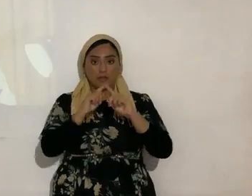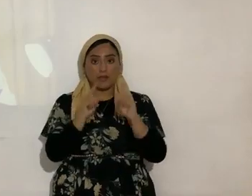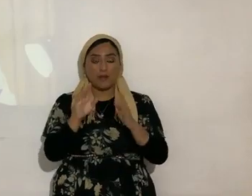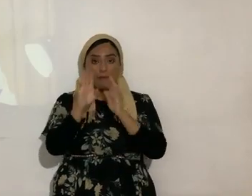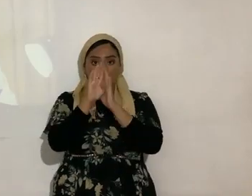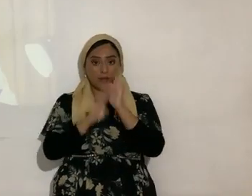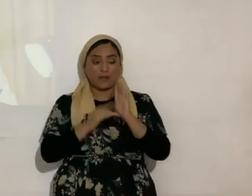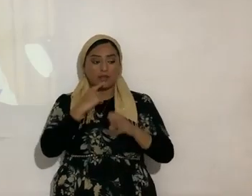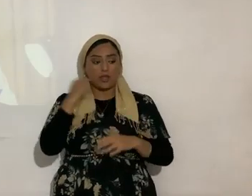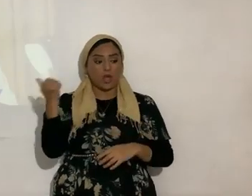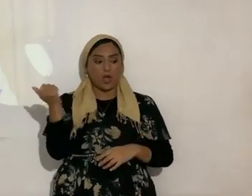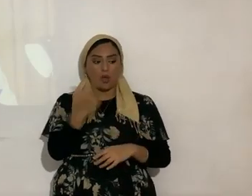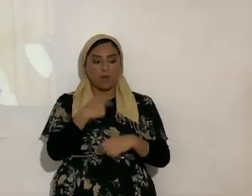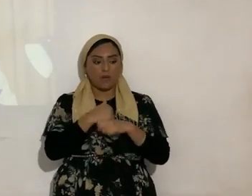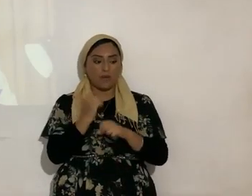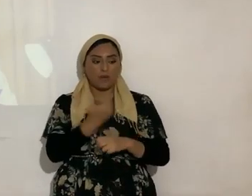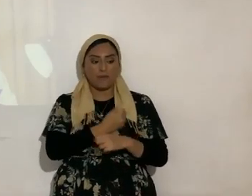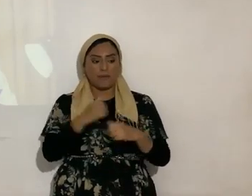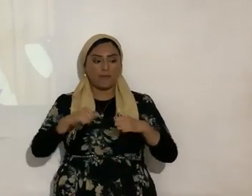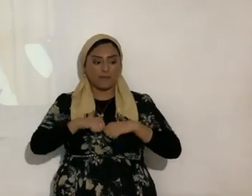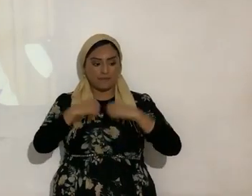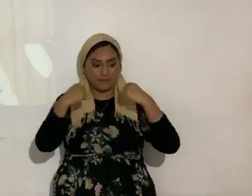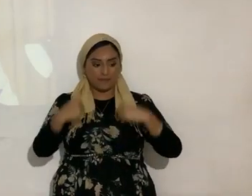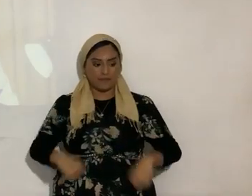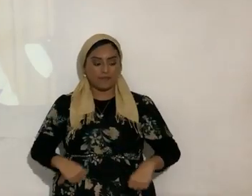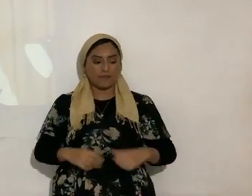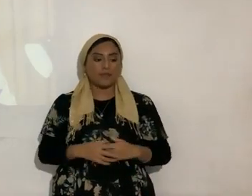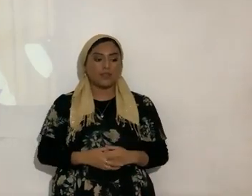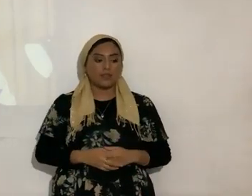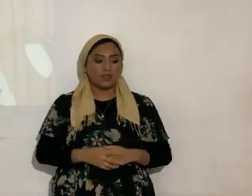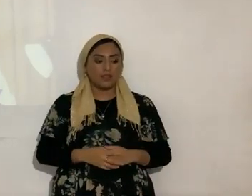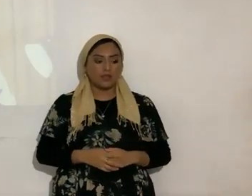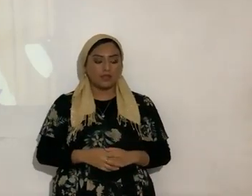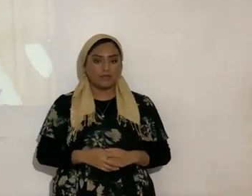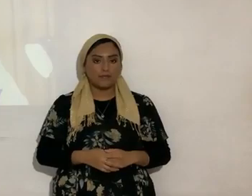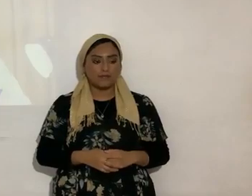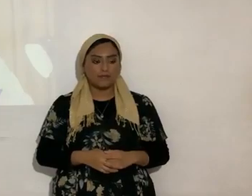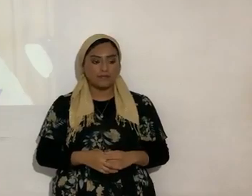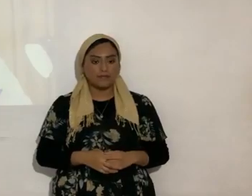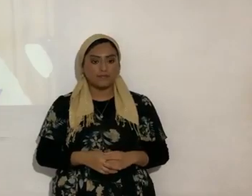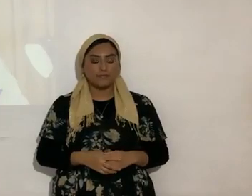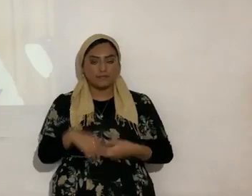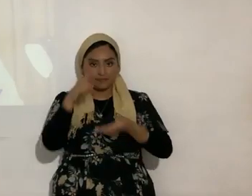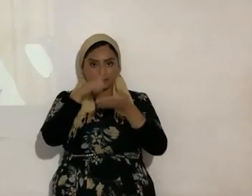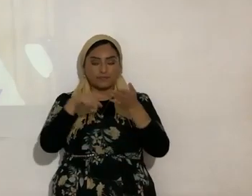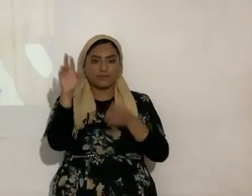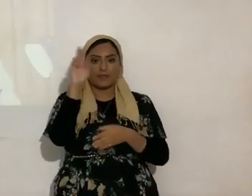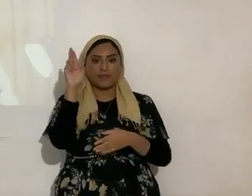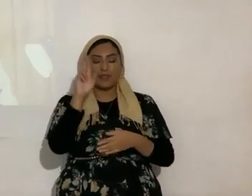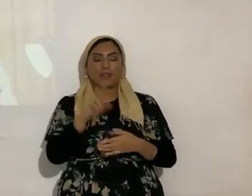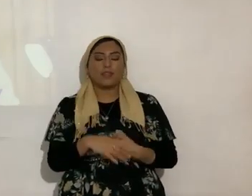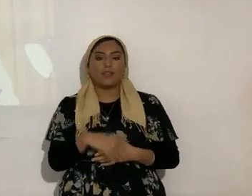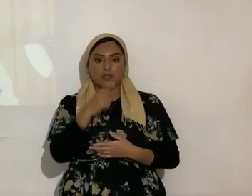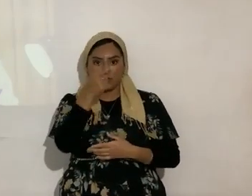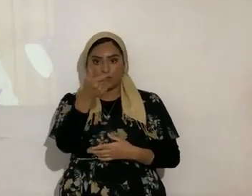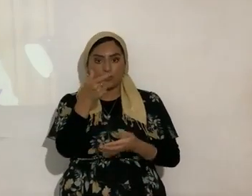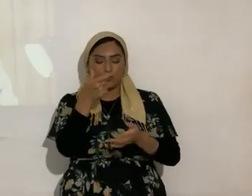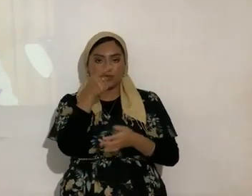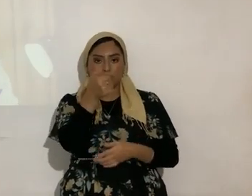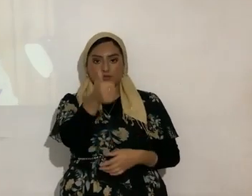nos hizo koanin mal traducido como sacerdotes vamos a Apocalipsis para que ustedes lo vean con sus propios ojitos ¿de